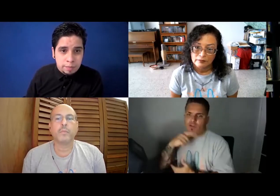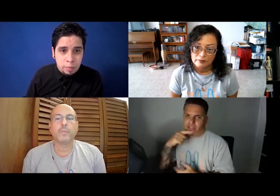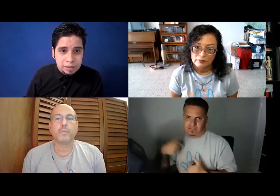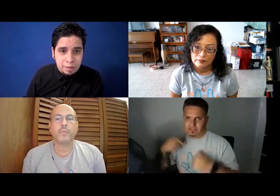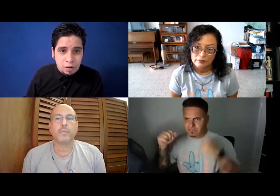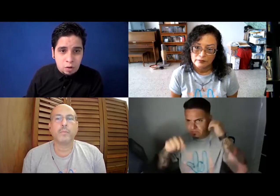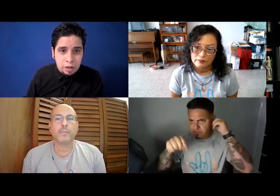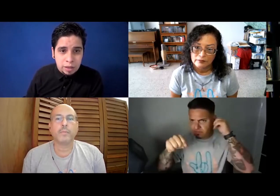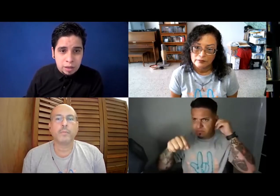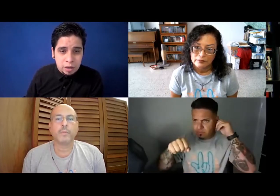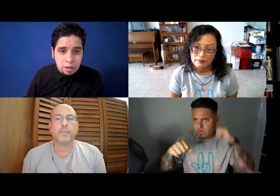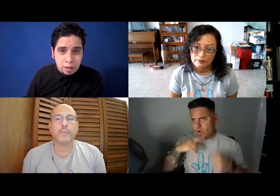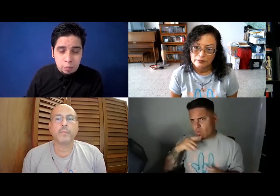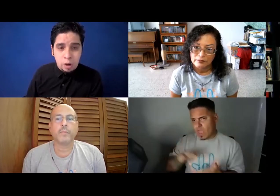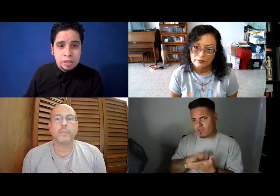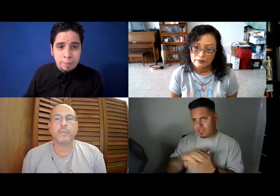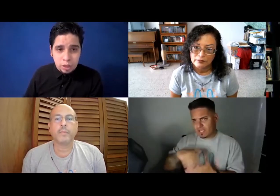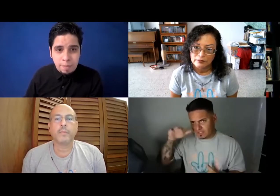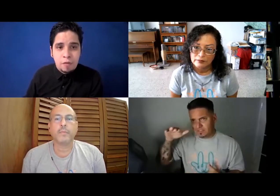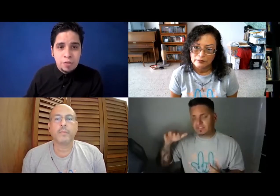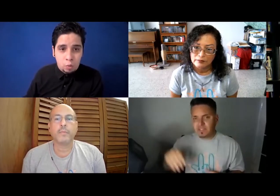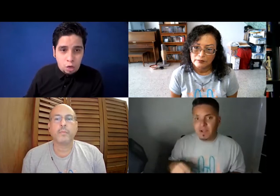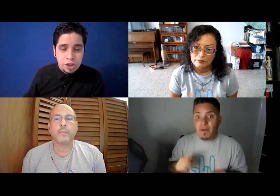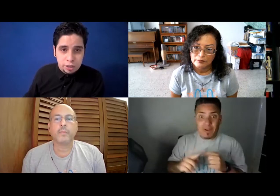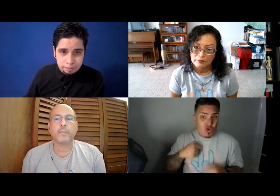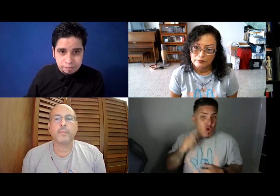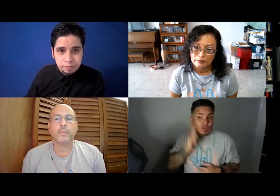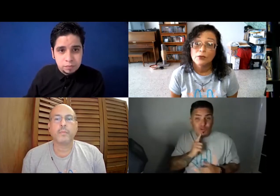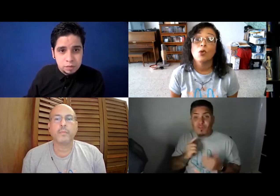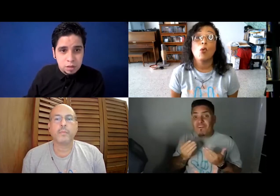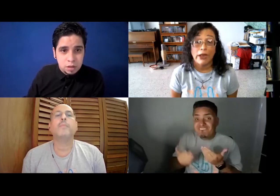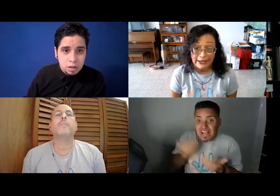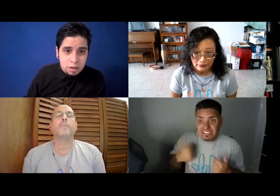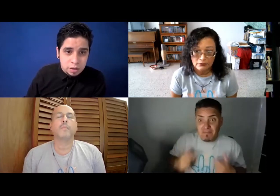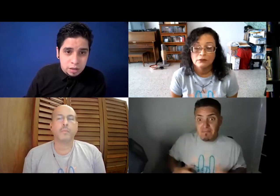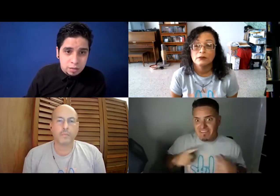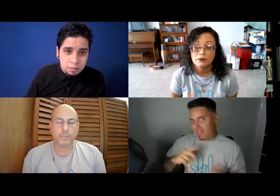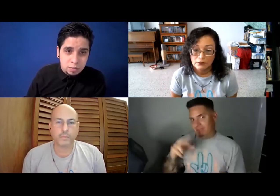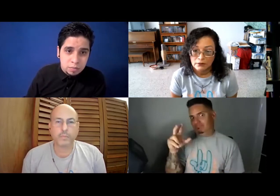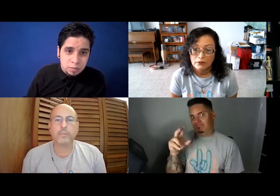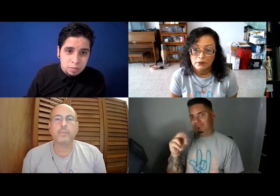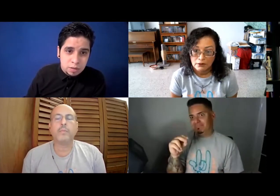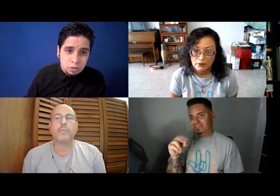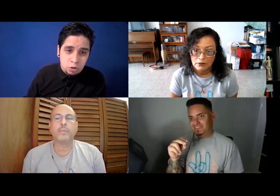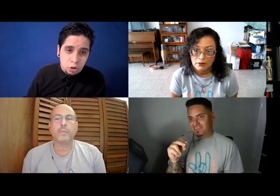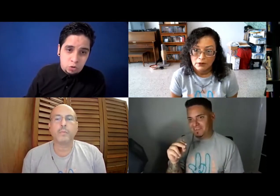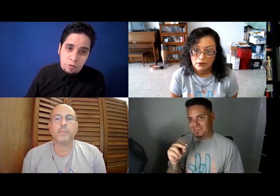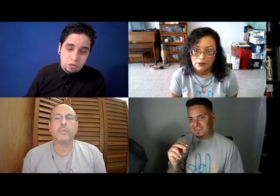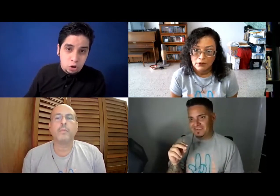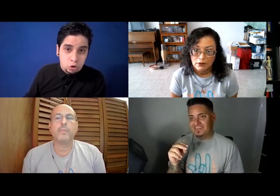pero mientras iba con el tiempo yo también me fui a la escuela de oyentes. Ok. Y yo no fui sordo toda